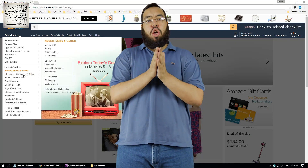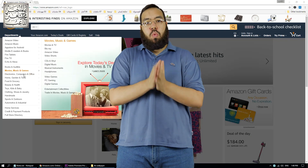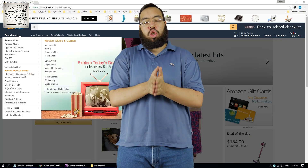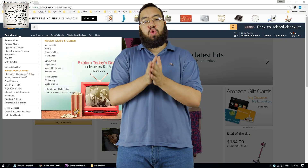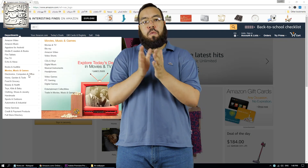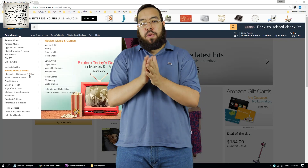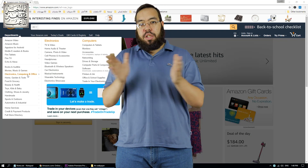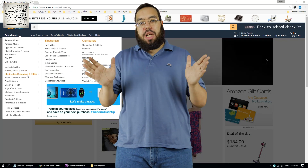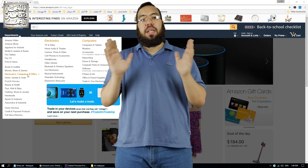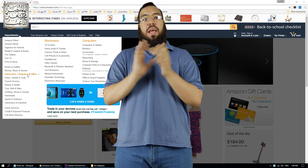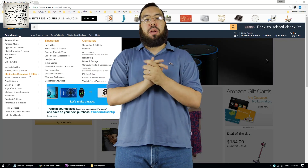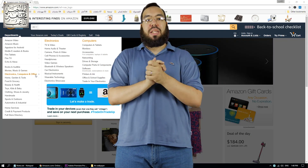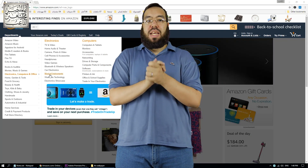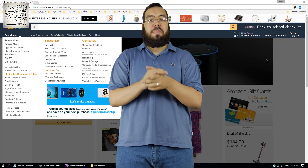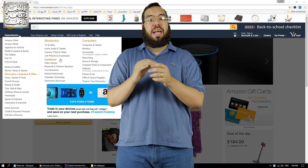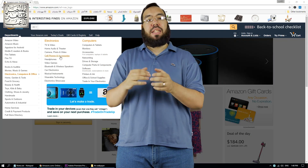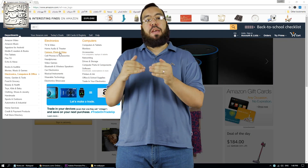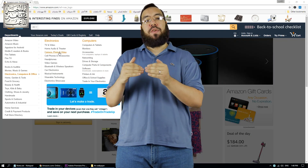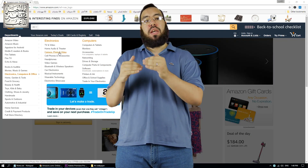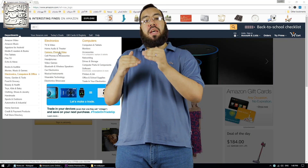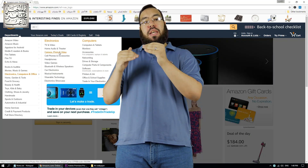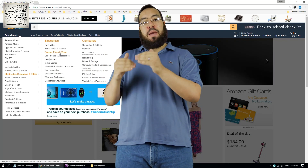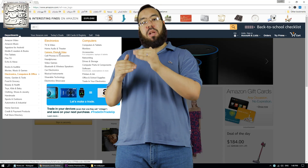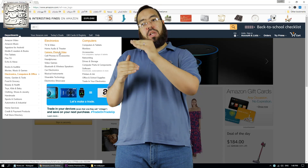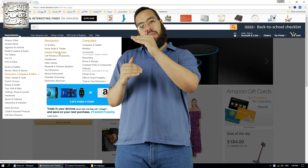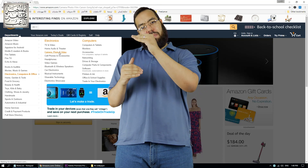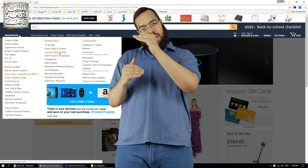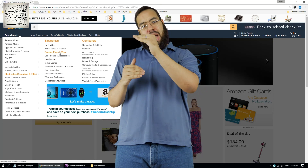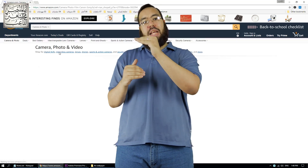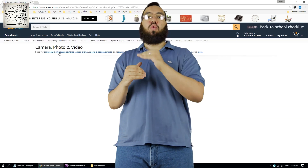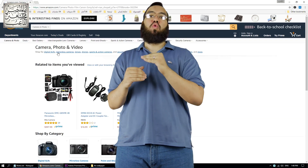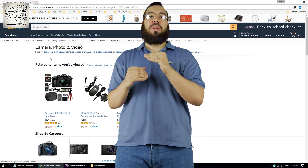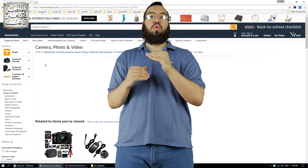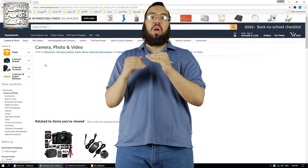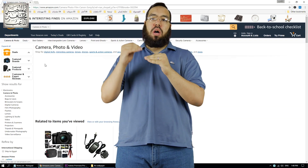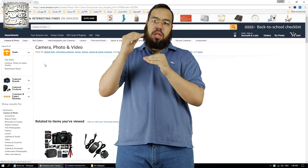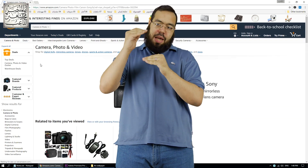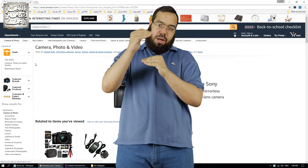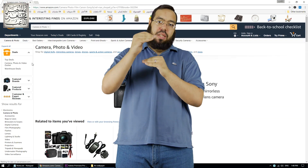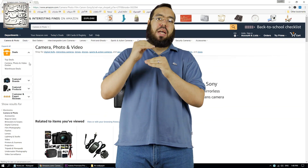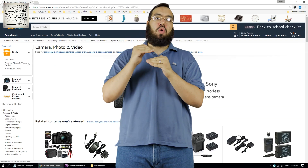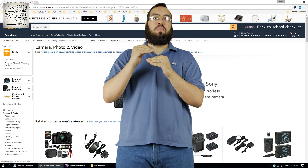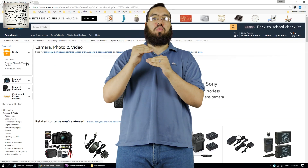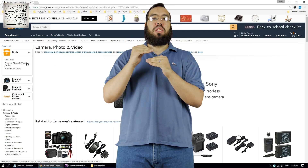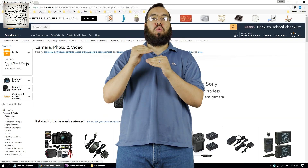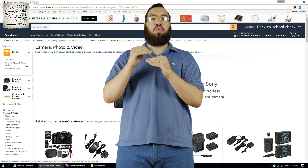وتشوف فرنجات الكاميرات غالبا هتلاقي في كاميرات على 300 دولار كاميرات على 500-600